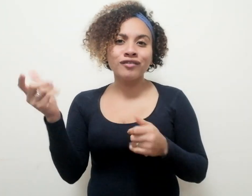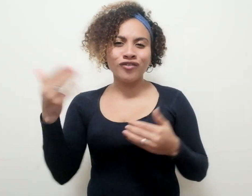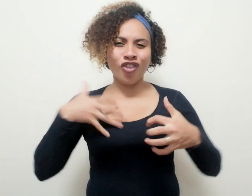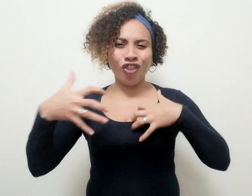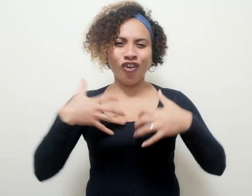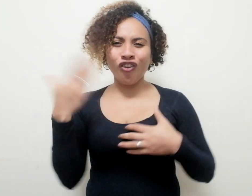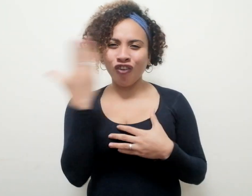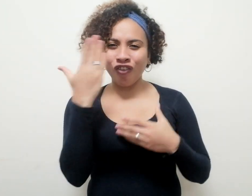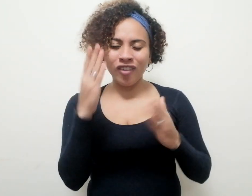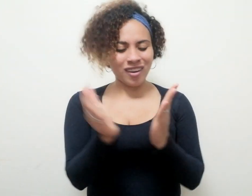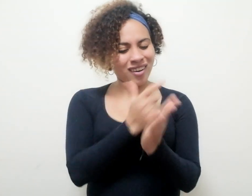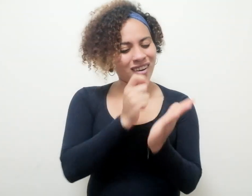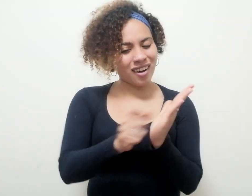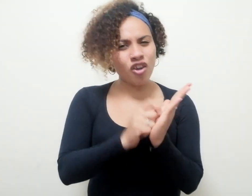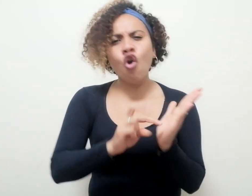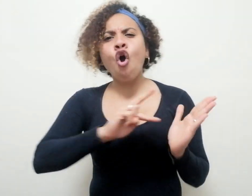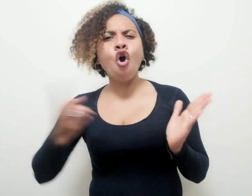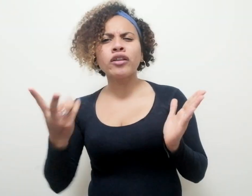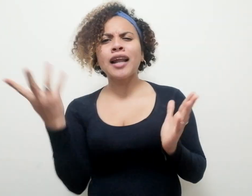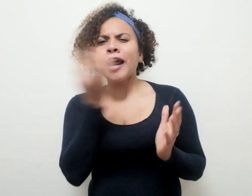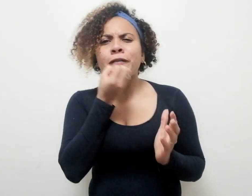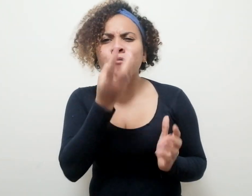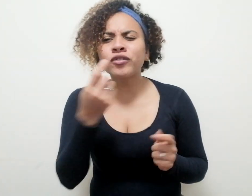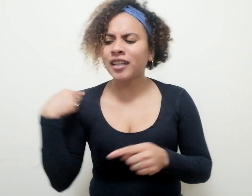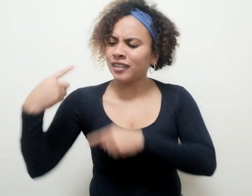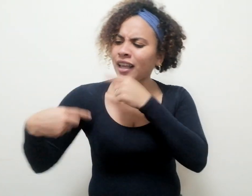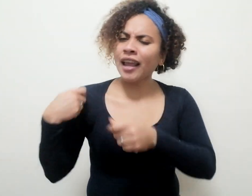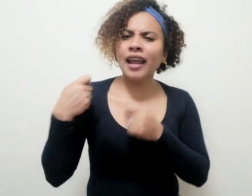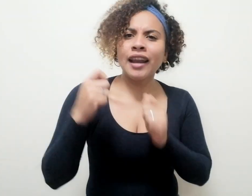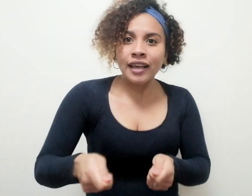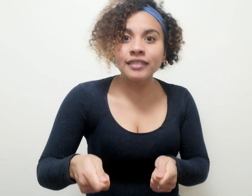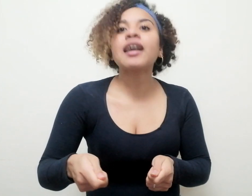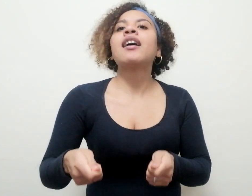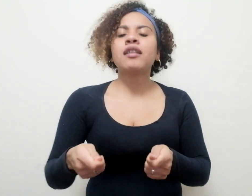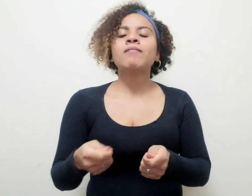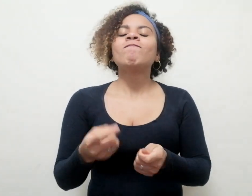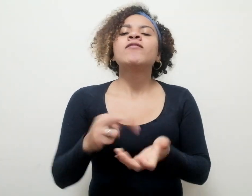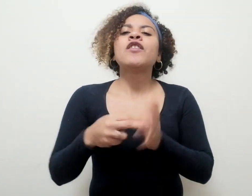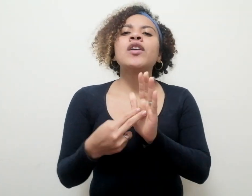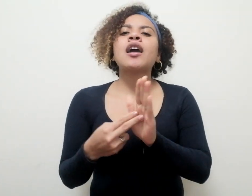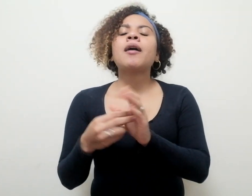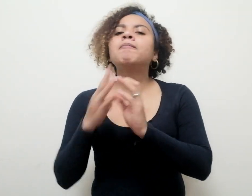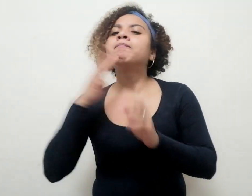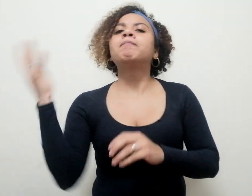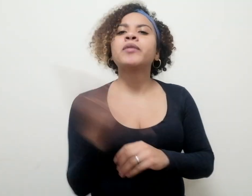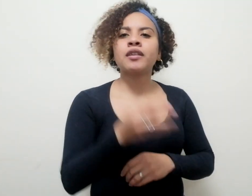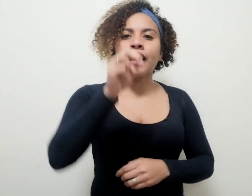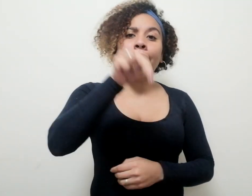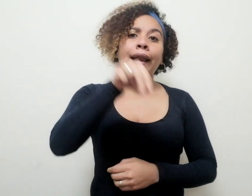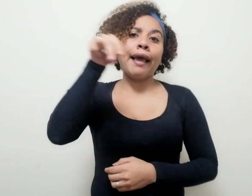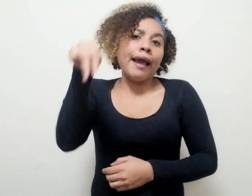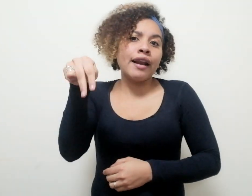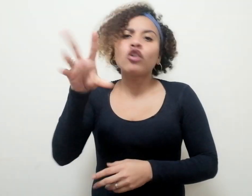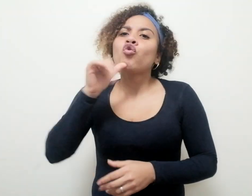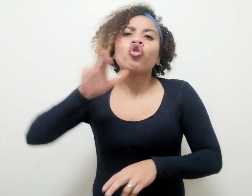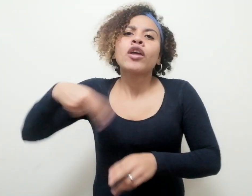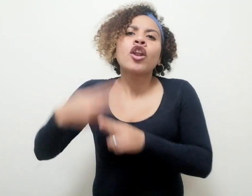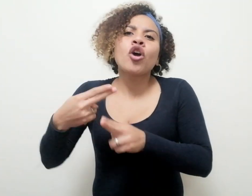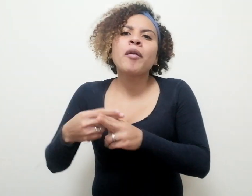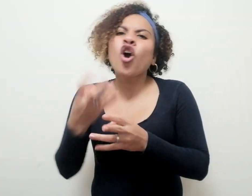y otra de sus maravillosas herencias en los despojos de un INE comido por la cal